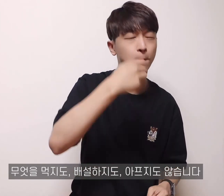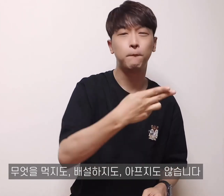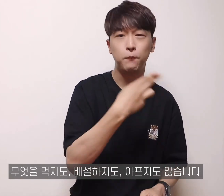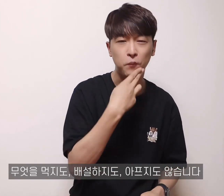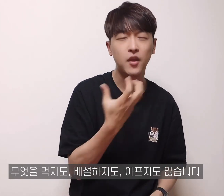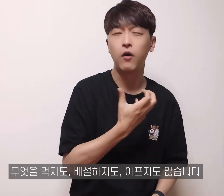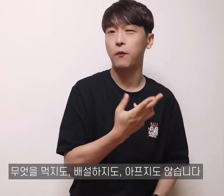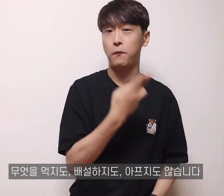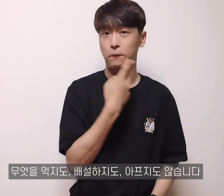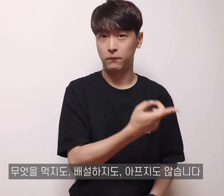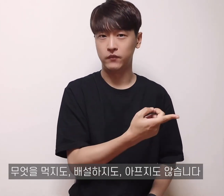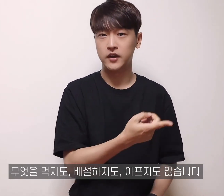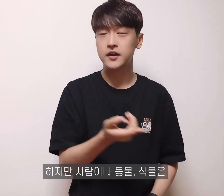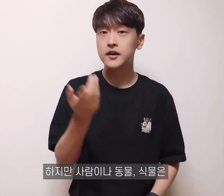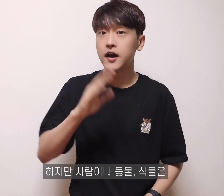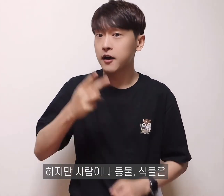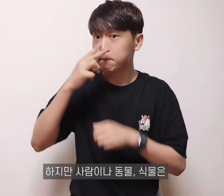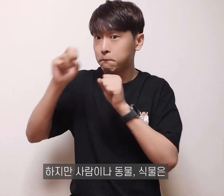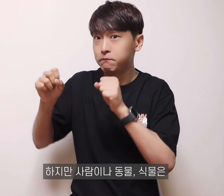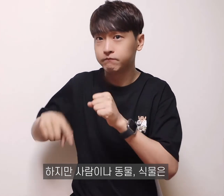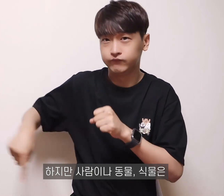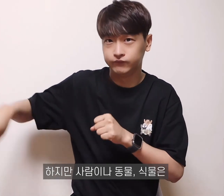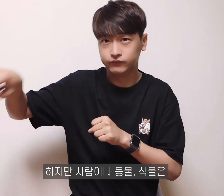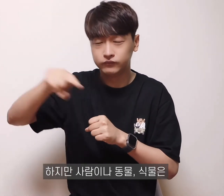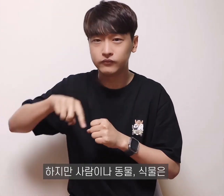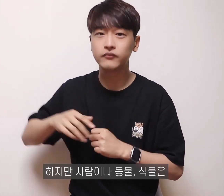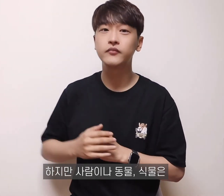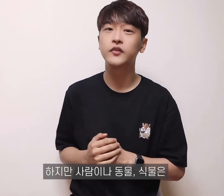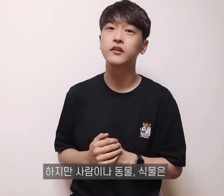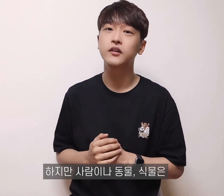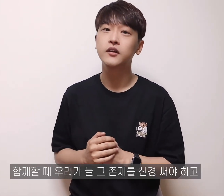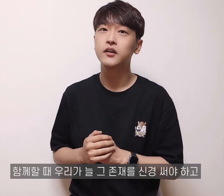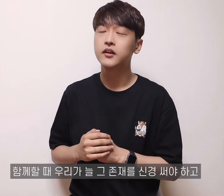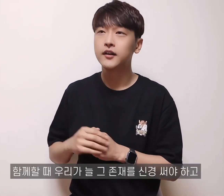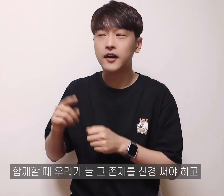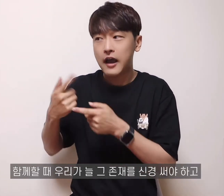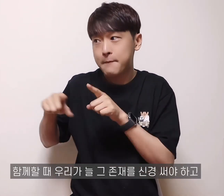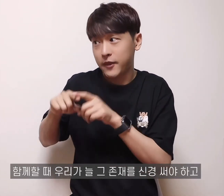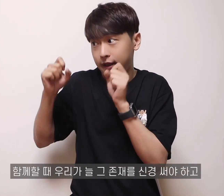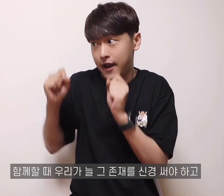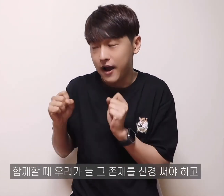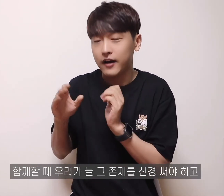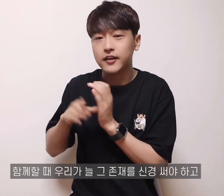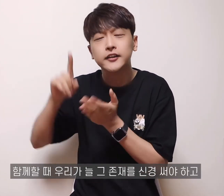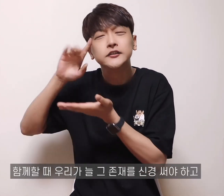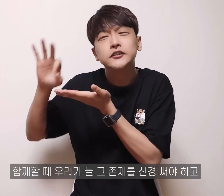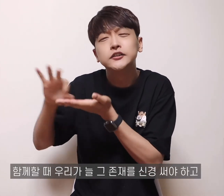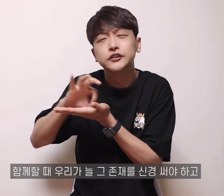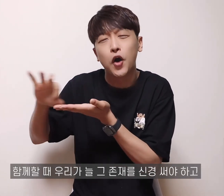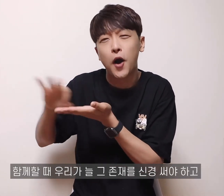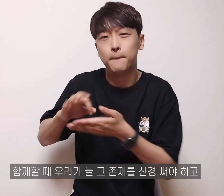반면 사람이나 동물, 식물은 함께할 때 우리가 늘 그 존재를 신경 써야 하고